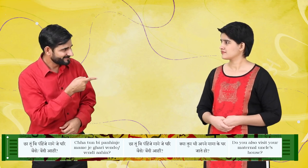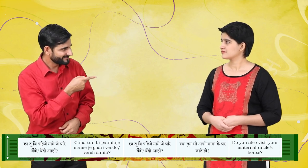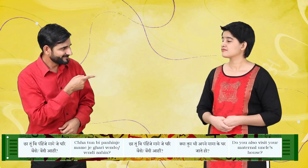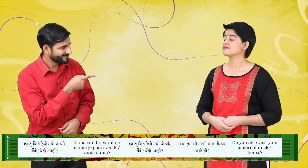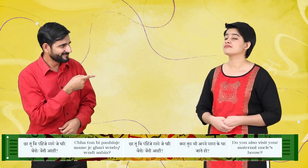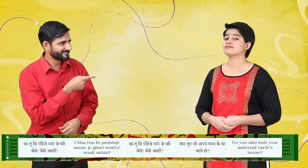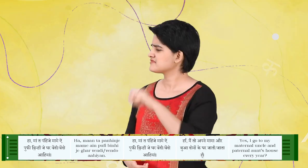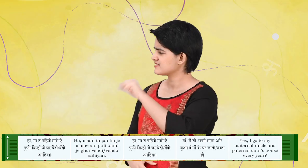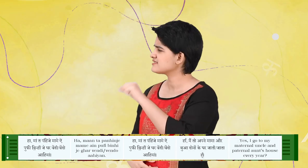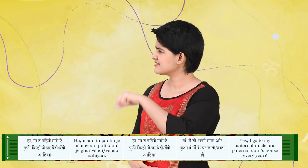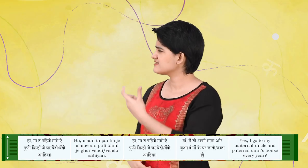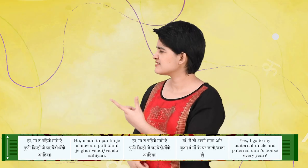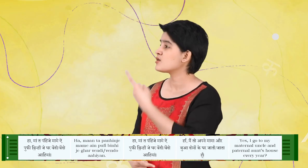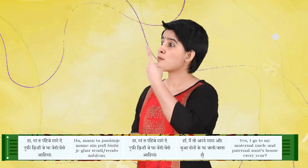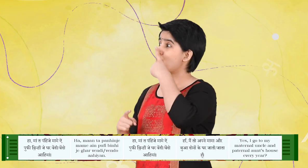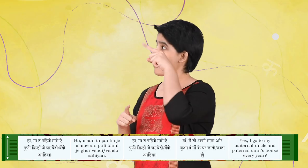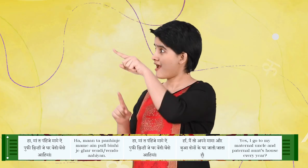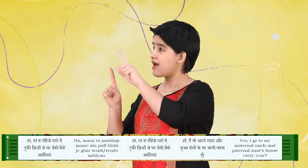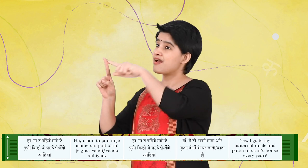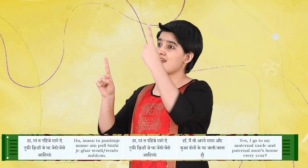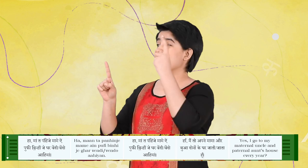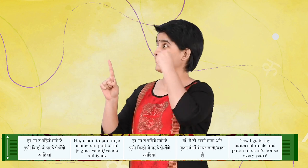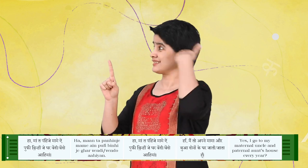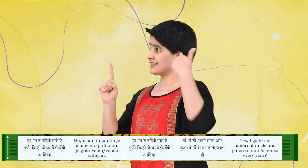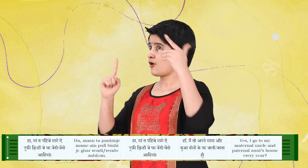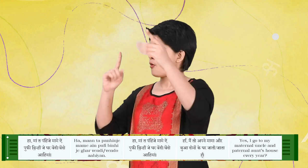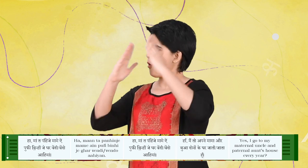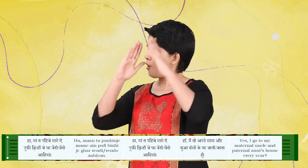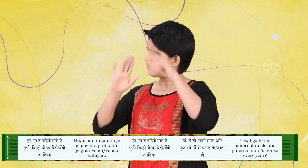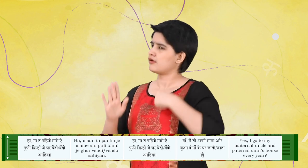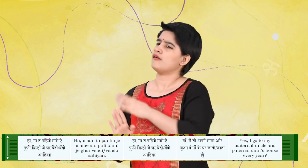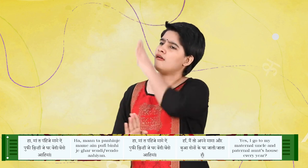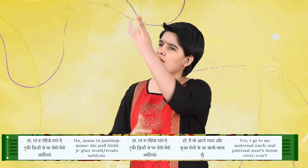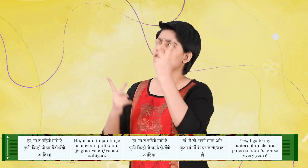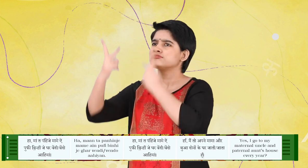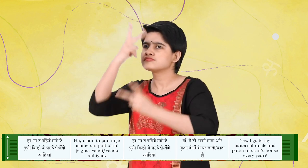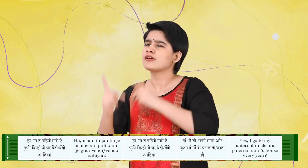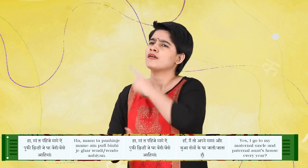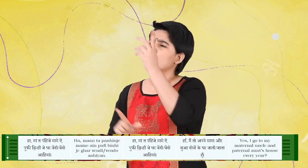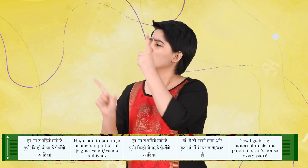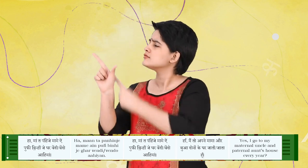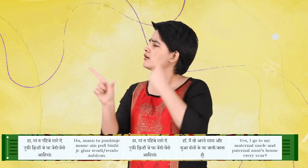सुठो लगंदो आहे हा मात पैंजे मामे ए पुफी बिनी जे घर वेंदी आहे